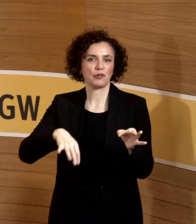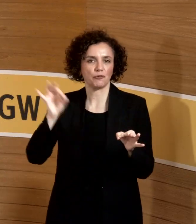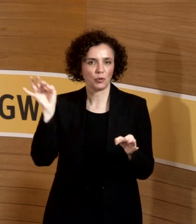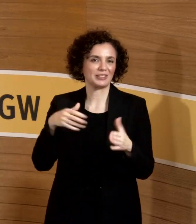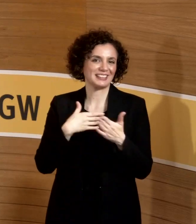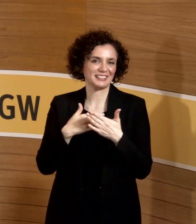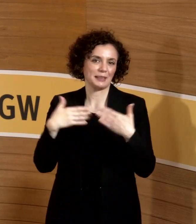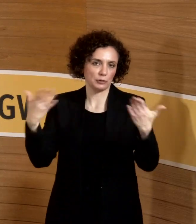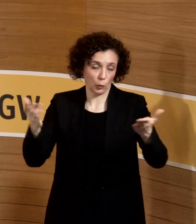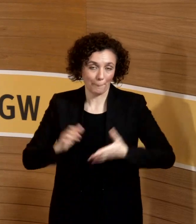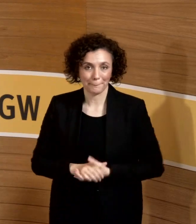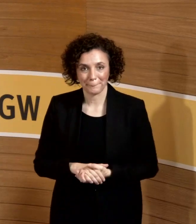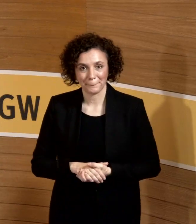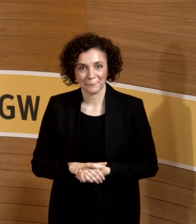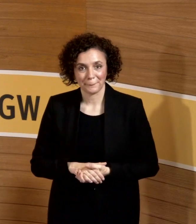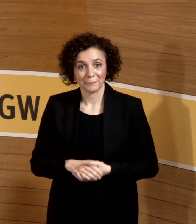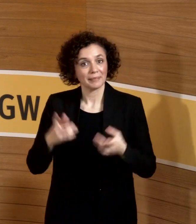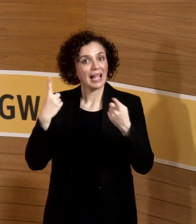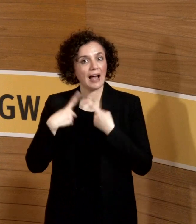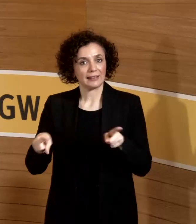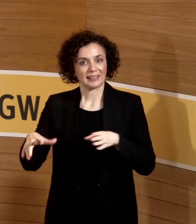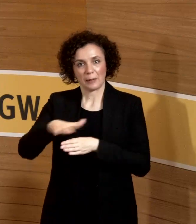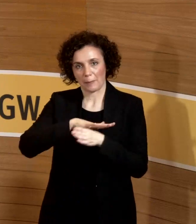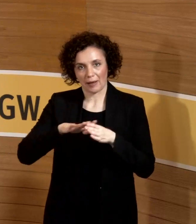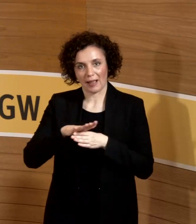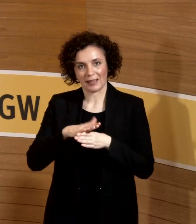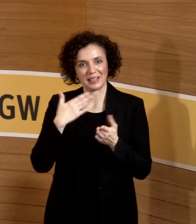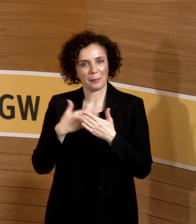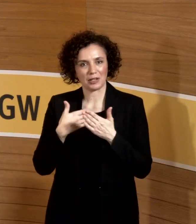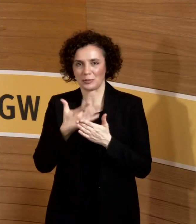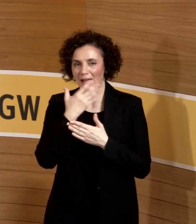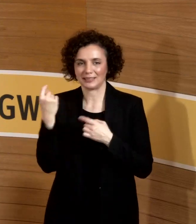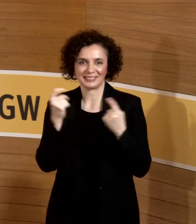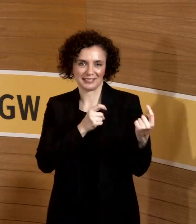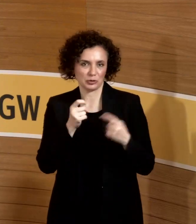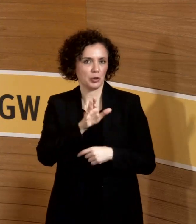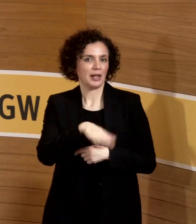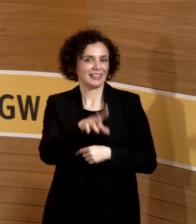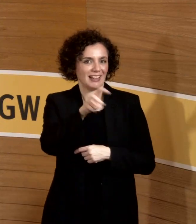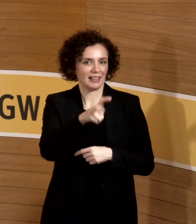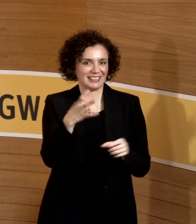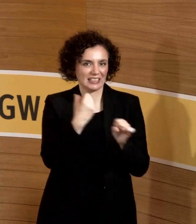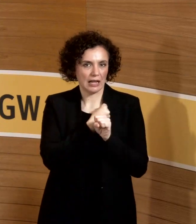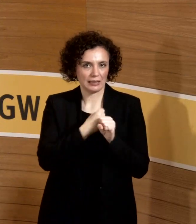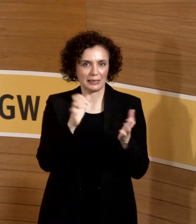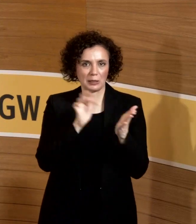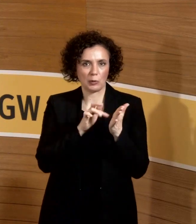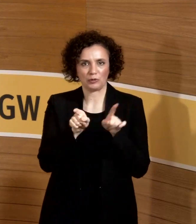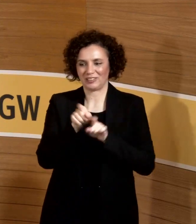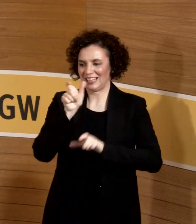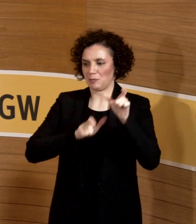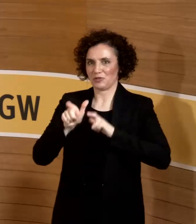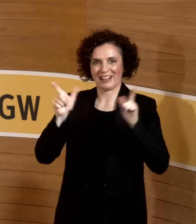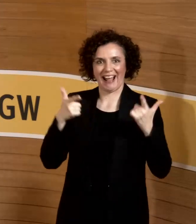geduldig. Ich denke, ein anderer Bereich, zum Beispiel bei uns immer die Diskussion, Kinderklinik geht nicht, weil Pau B19 keine Immunität.